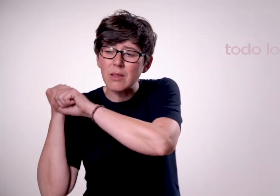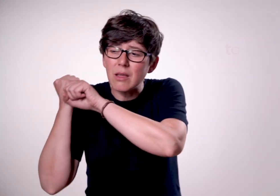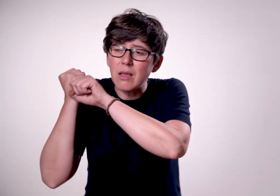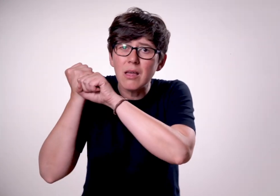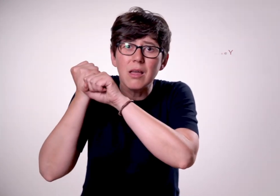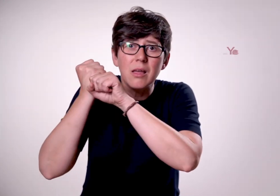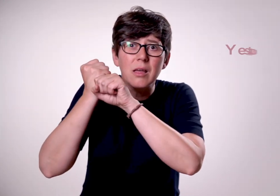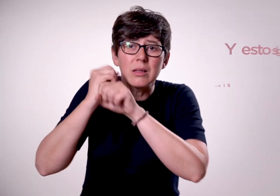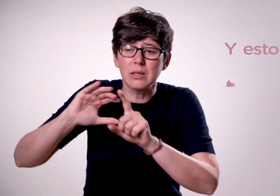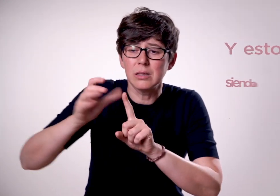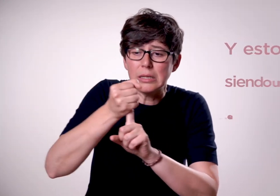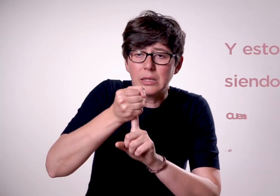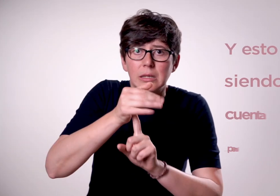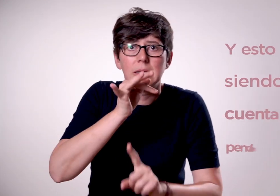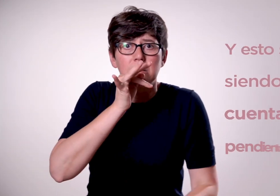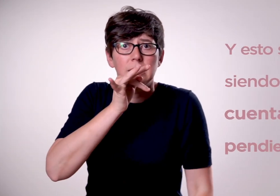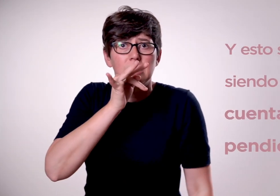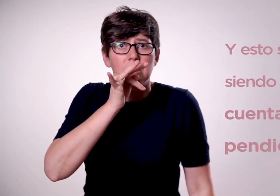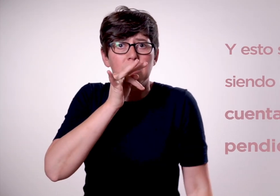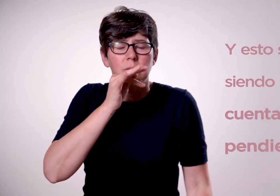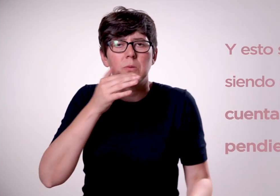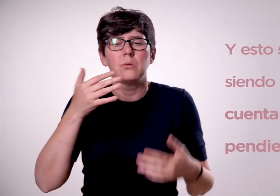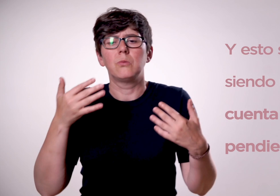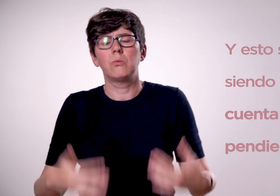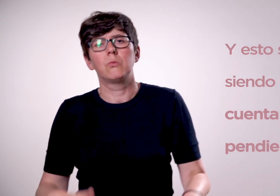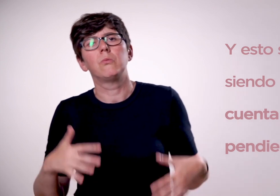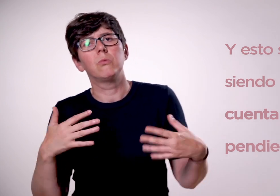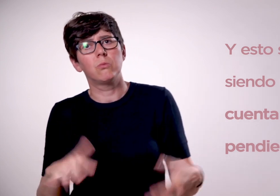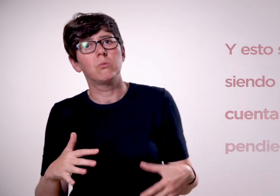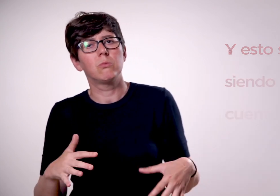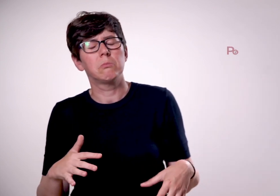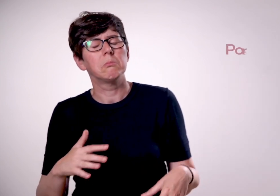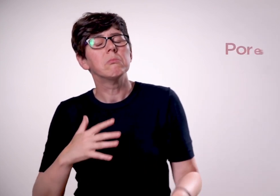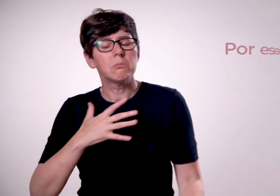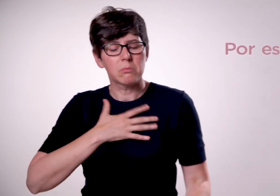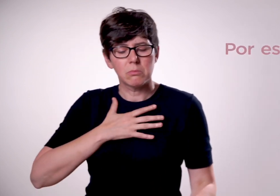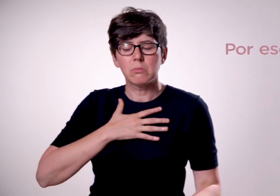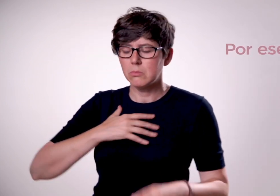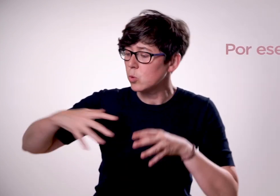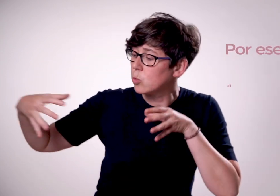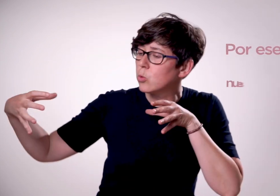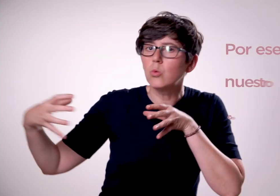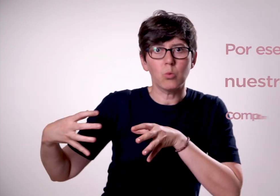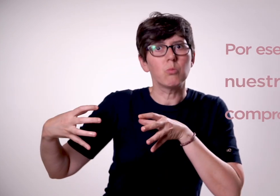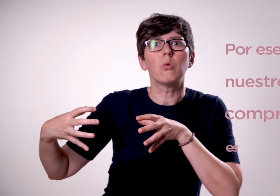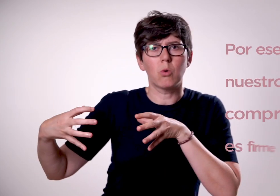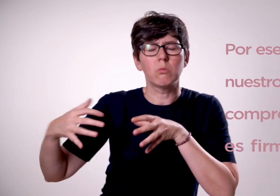Y esto sigue siendo una cuenta pendiente. Por ese motivo, nuestro compromiso